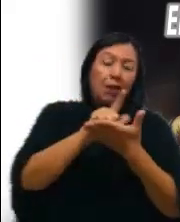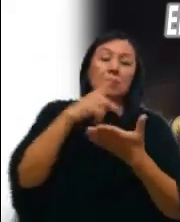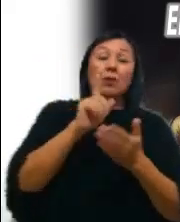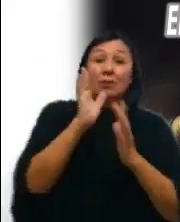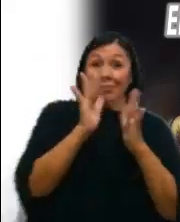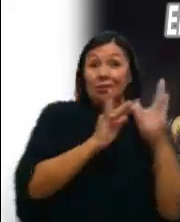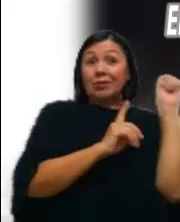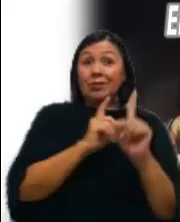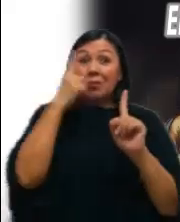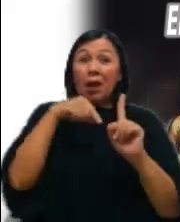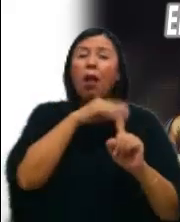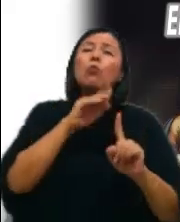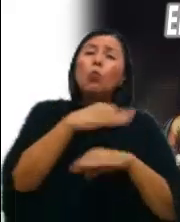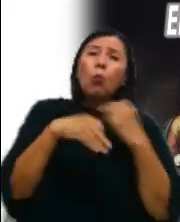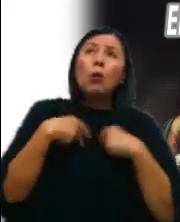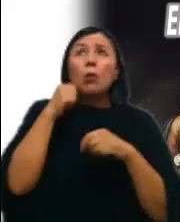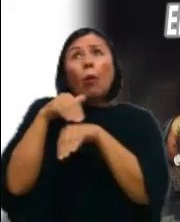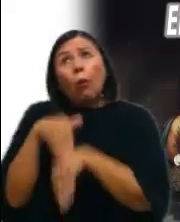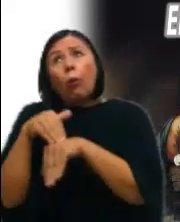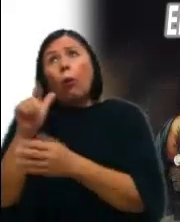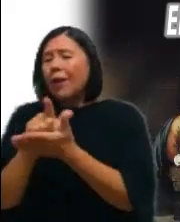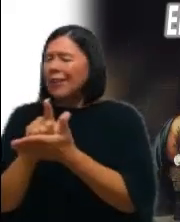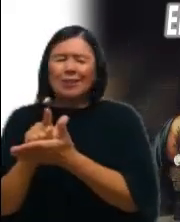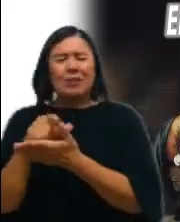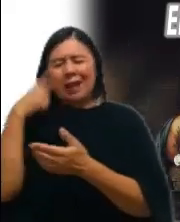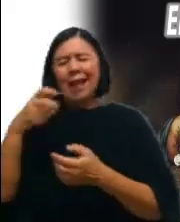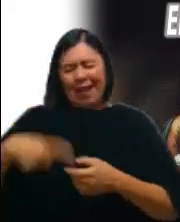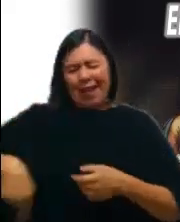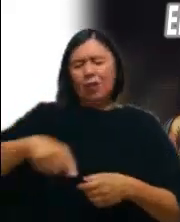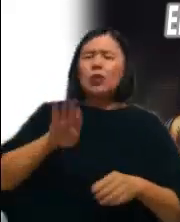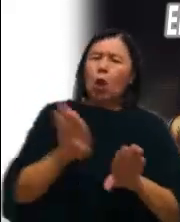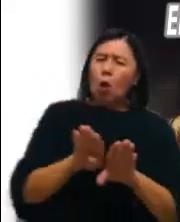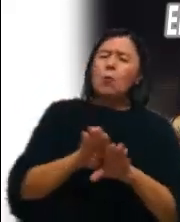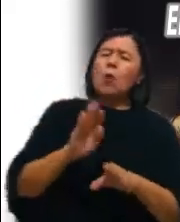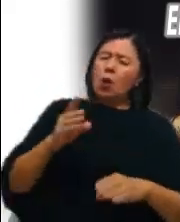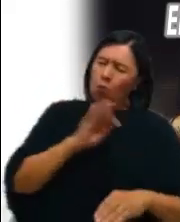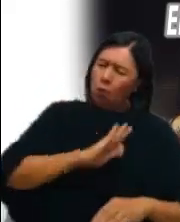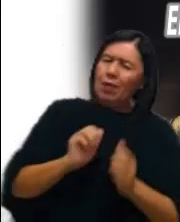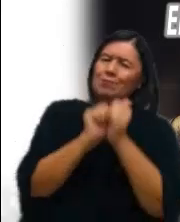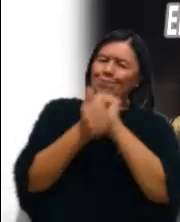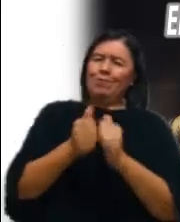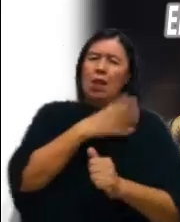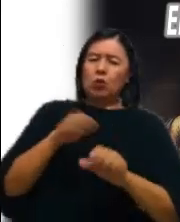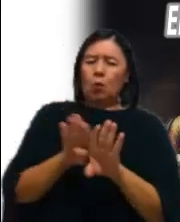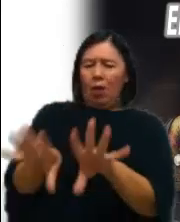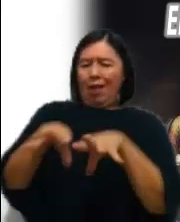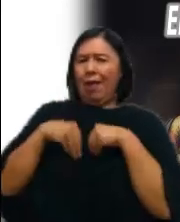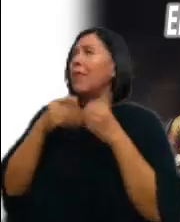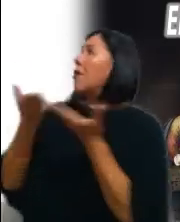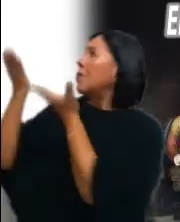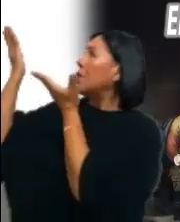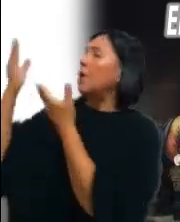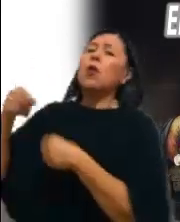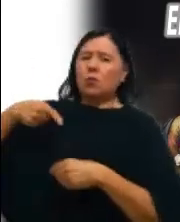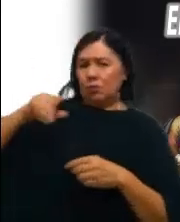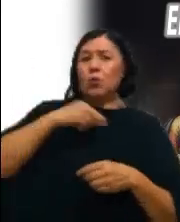la ley Para convertirles en hijos de adopción Todos hemos sido rescatados por Jesús